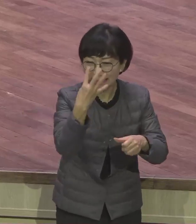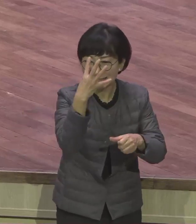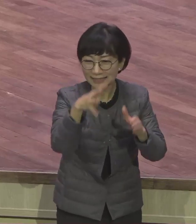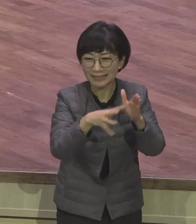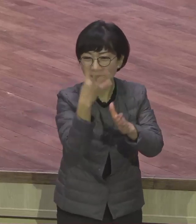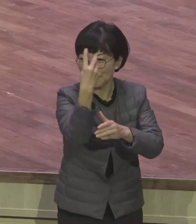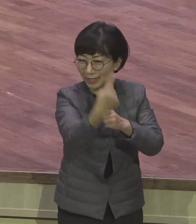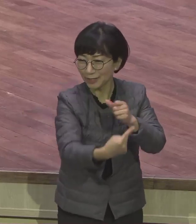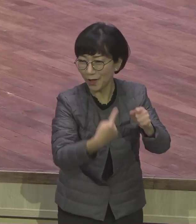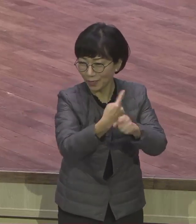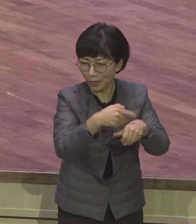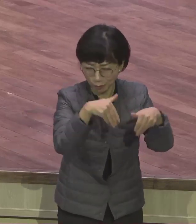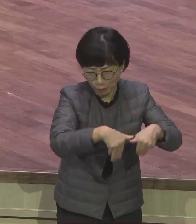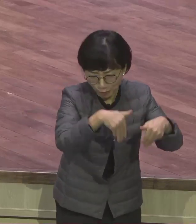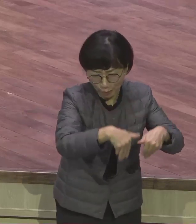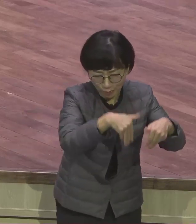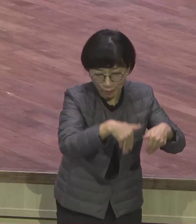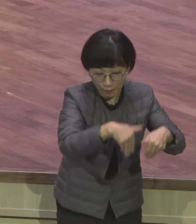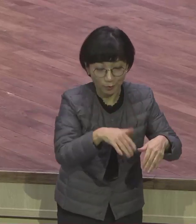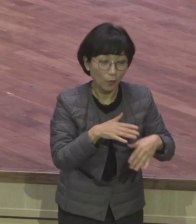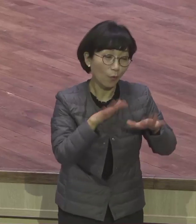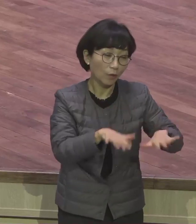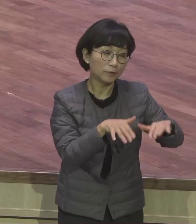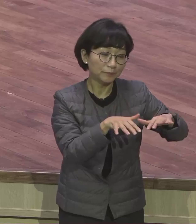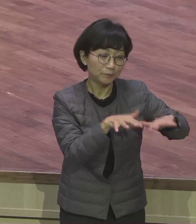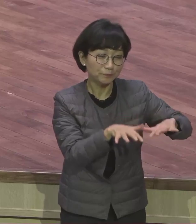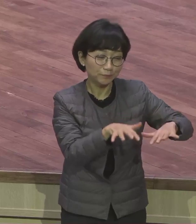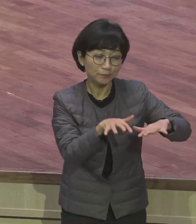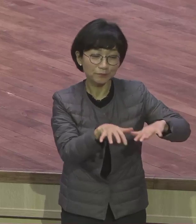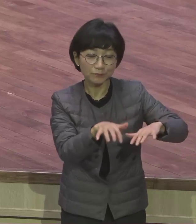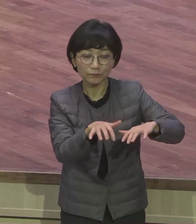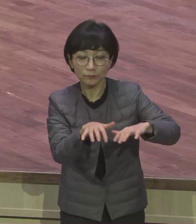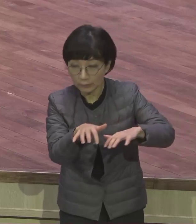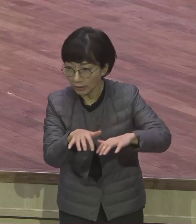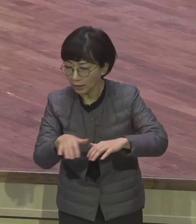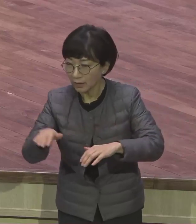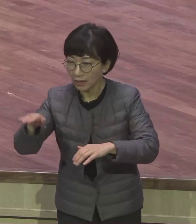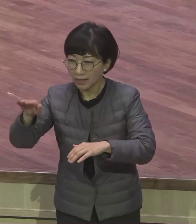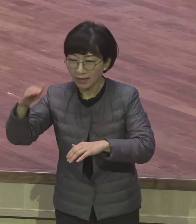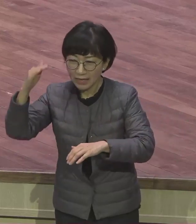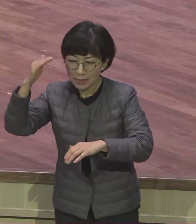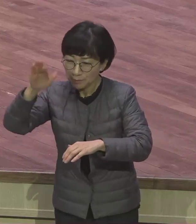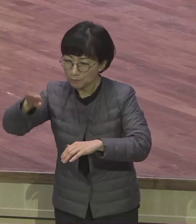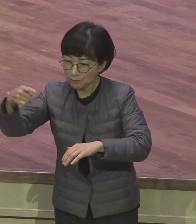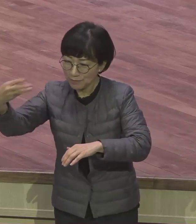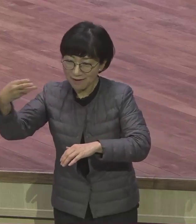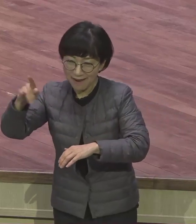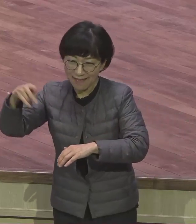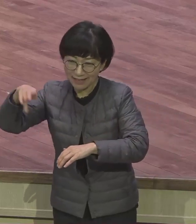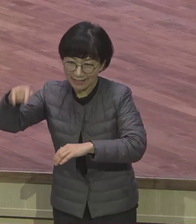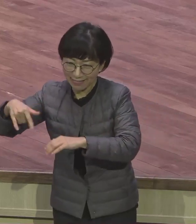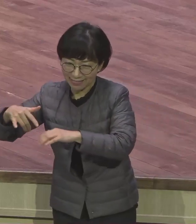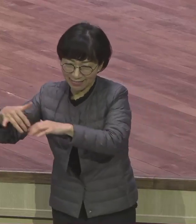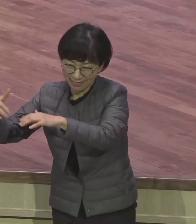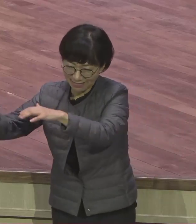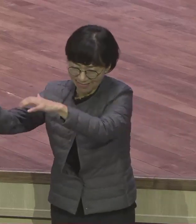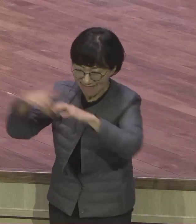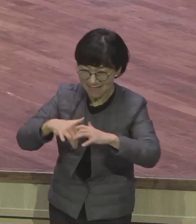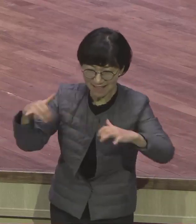강력한 저 블레셋 군대가 들어오면 그냥 그냥 무방비로 다 죽는 거예요 죽던지 죽던지 잡혀가 잡혀가 노회생활 노회생활 하게 된단 말이요